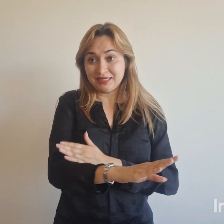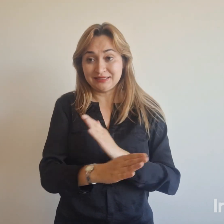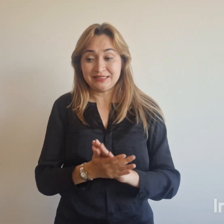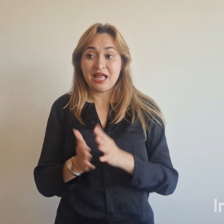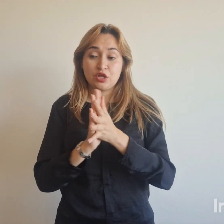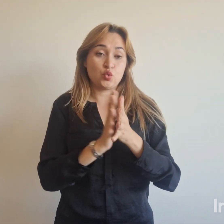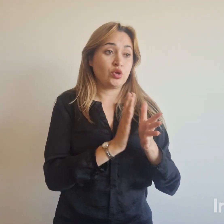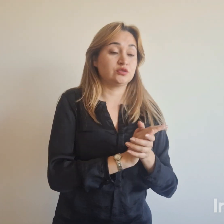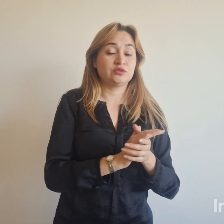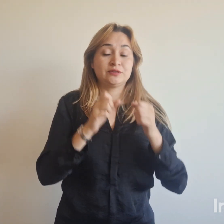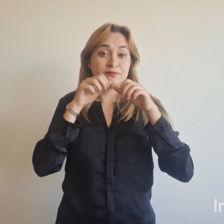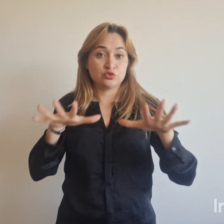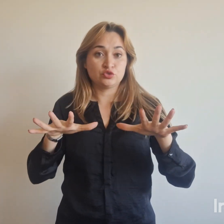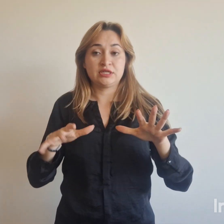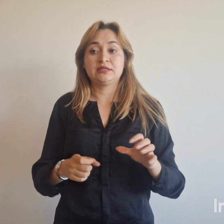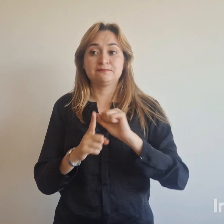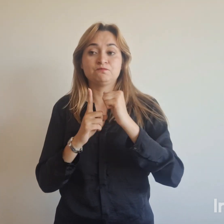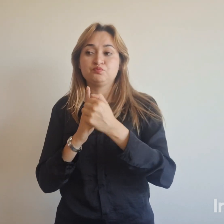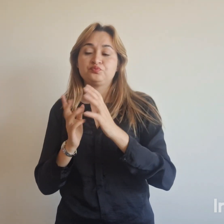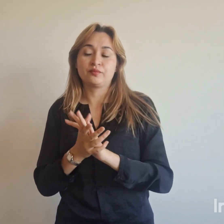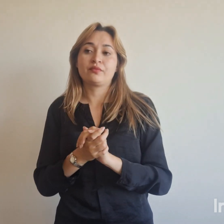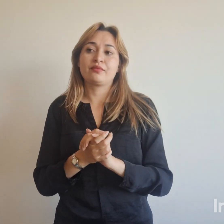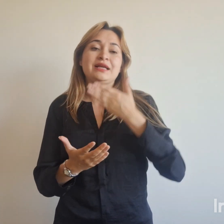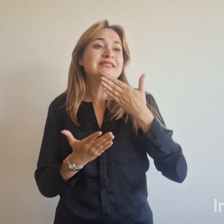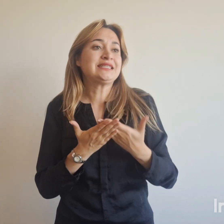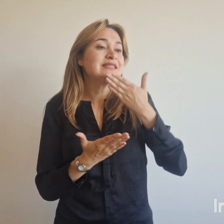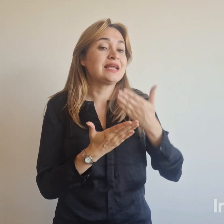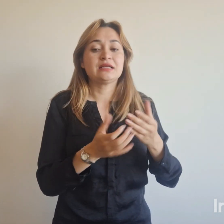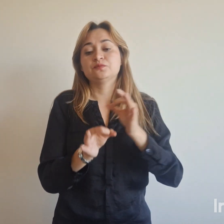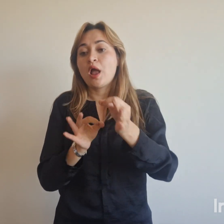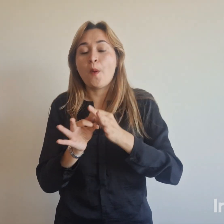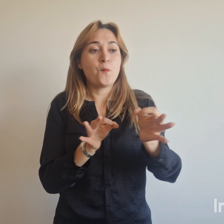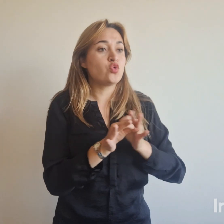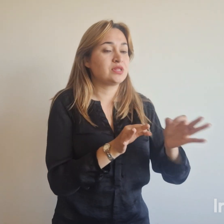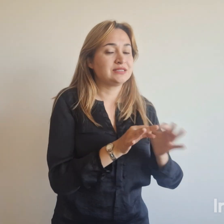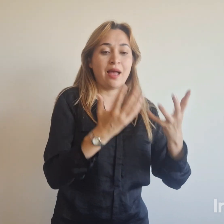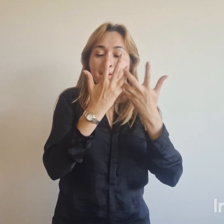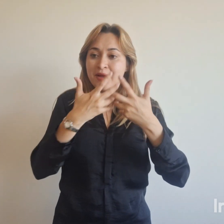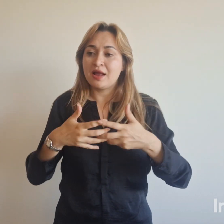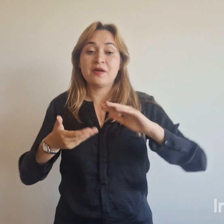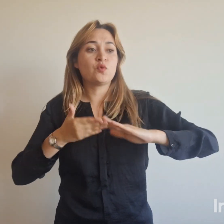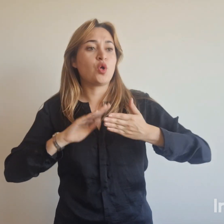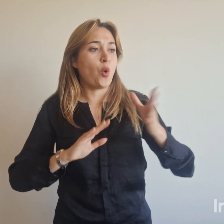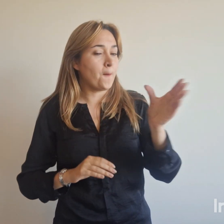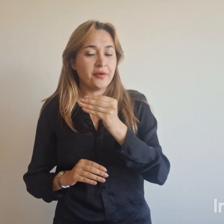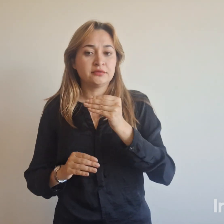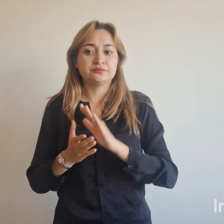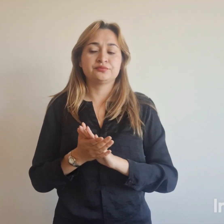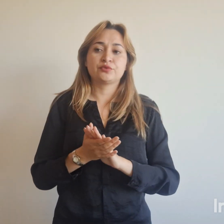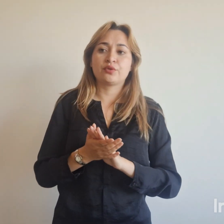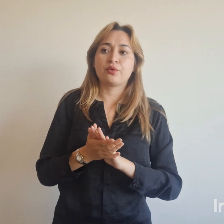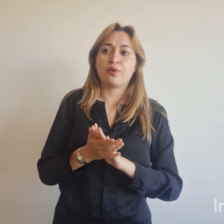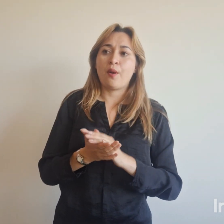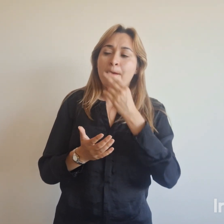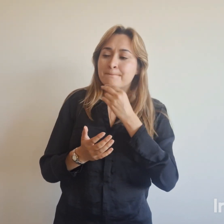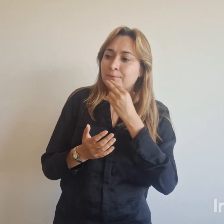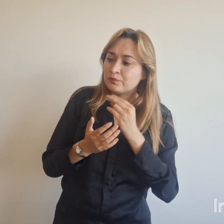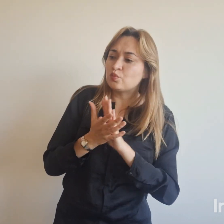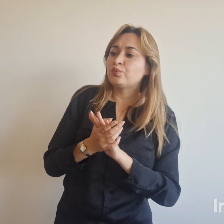oficiales. Agradecemos a los municipios, empresarios y a la comunidad en general por su comprensión y solicitamos que, por